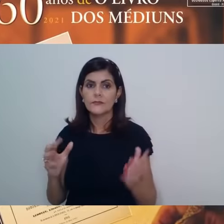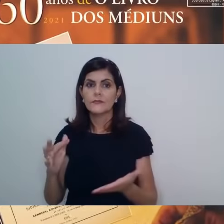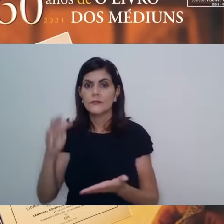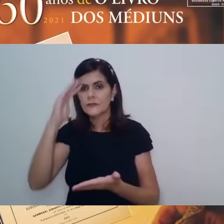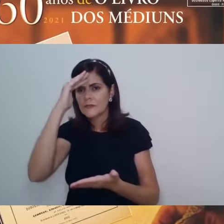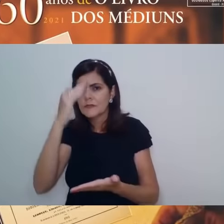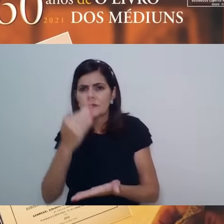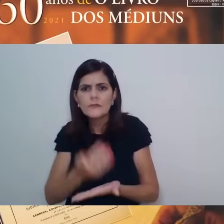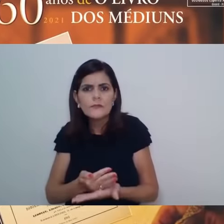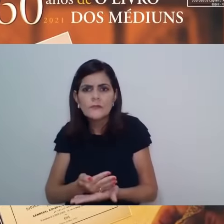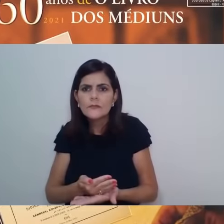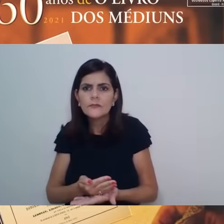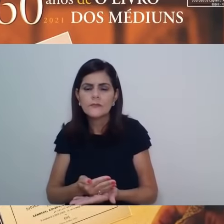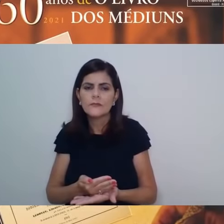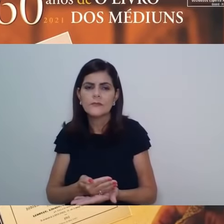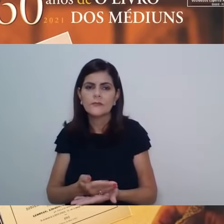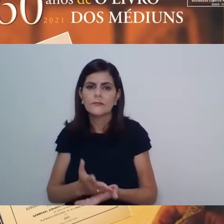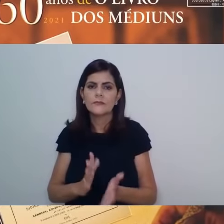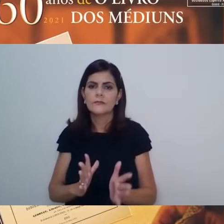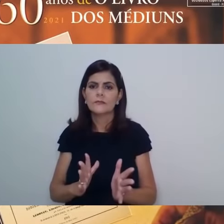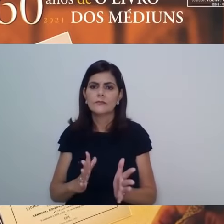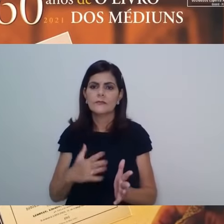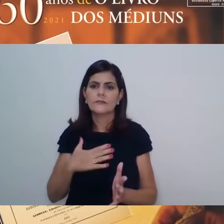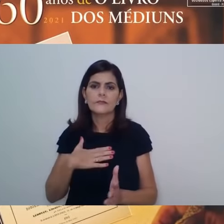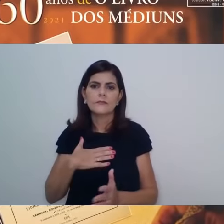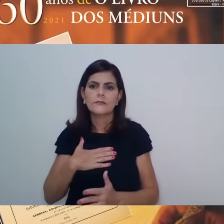volúpia da autocondenação,